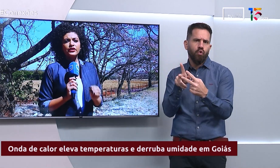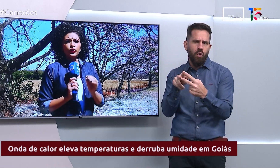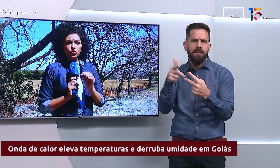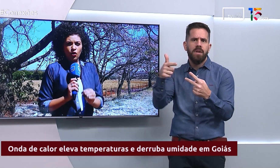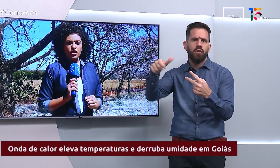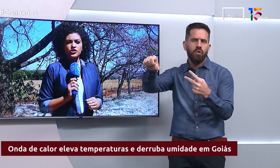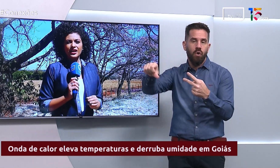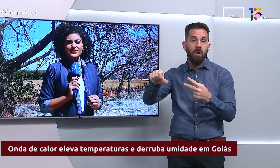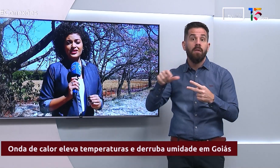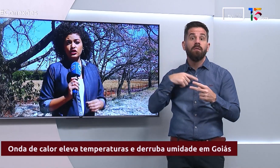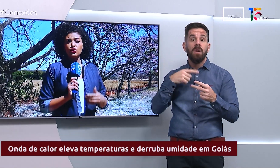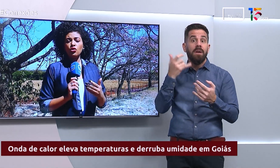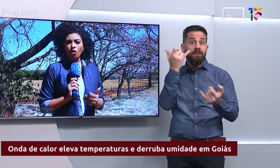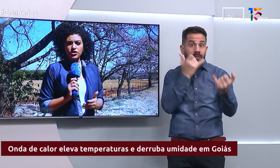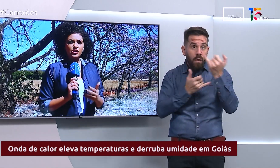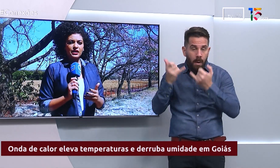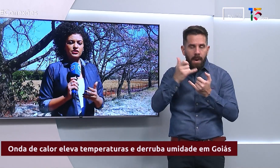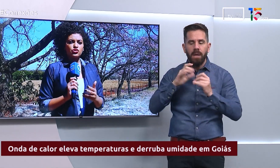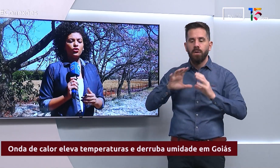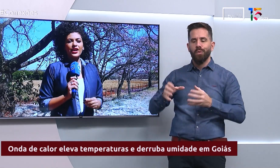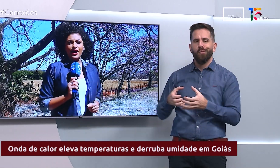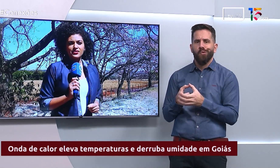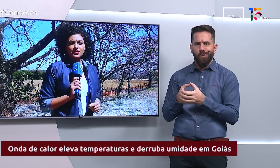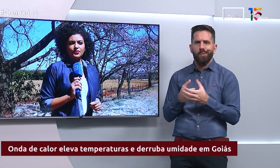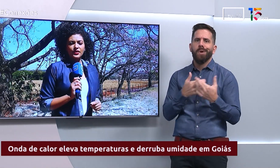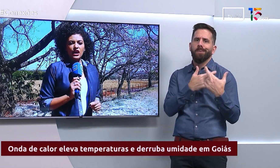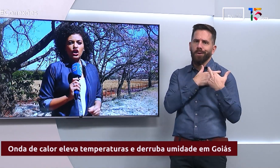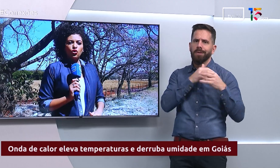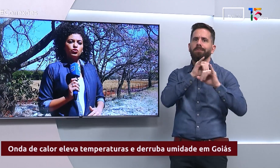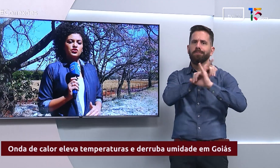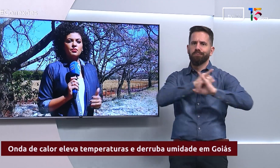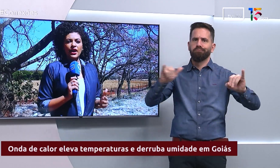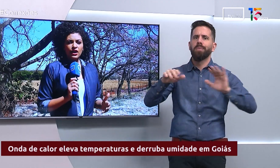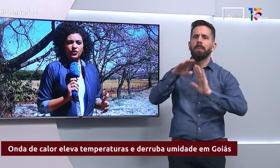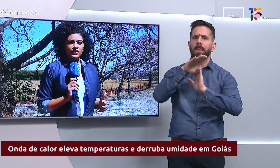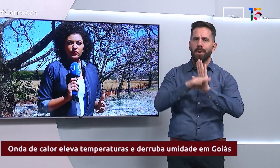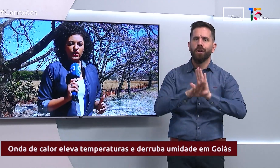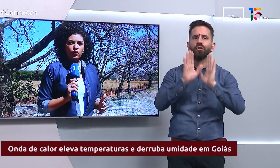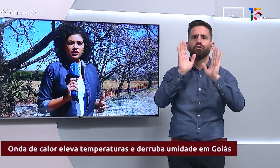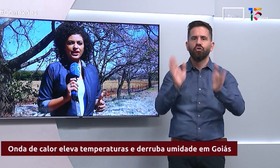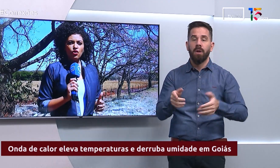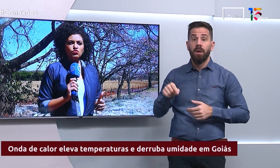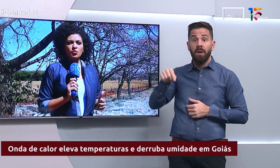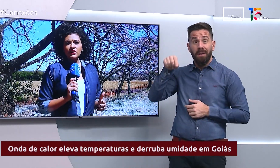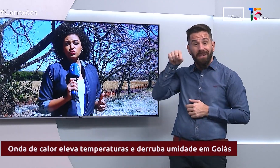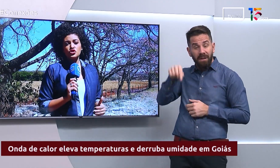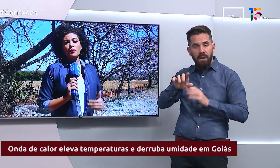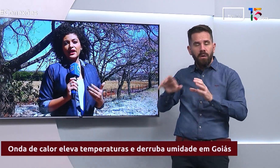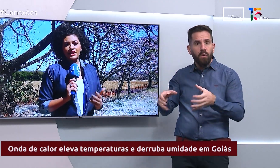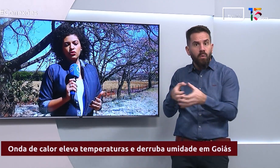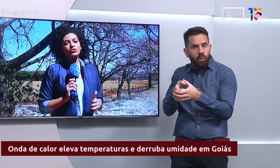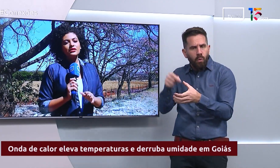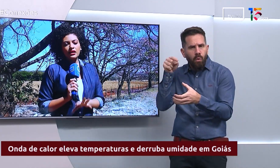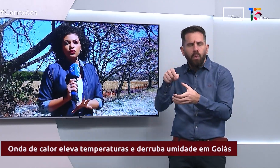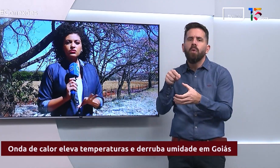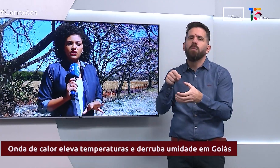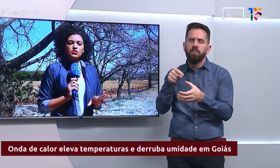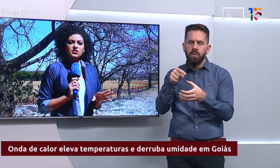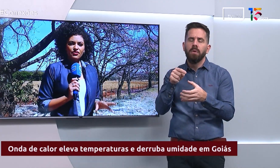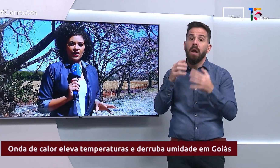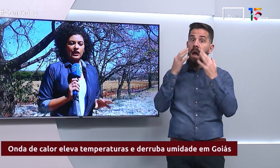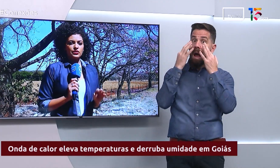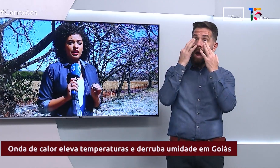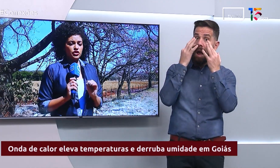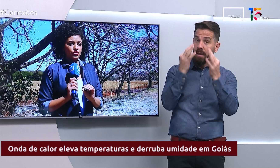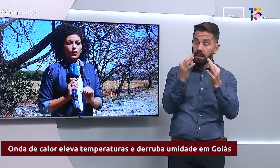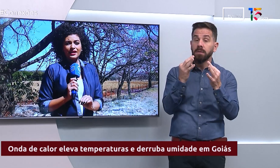Meteorológicas e Hidrológicas de Goiás. O CIMEGO entendeu que é um momento de perigo não tão